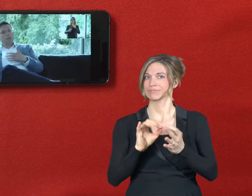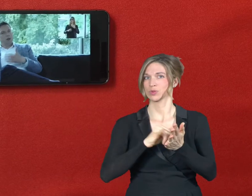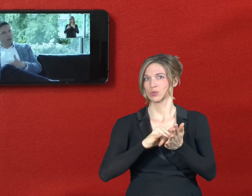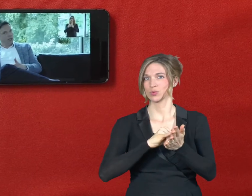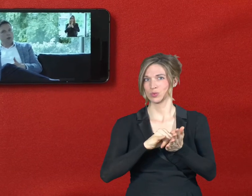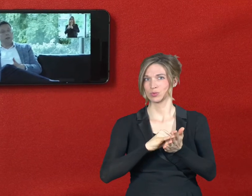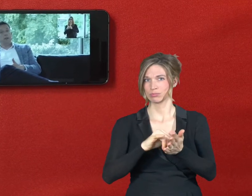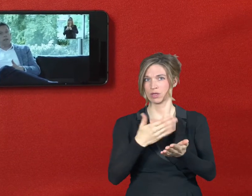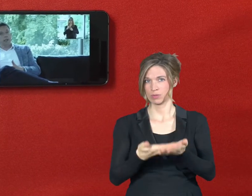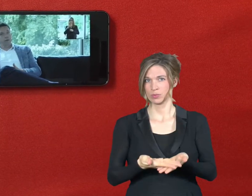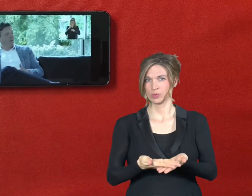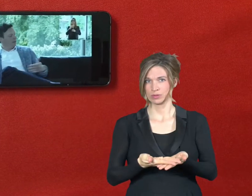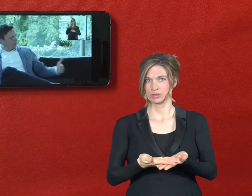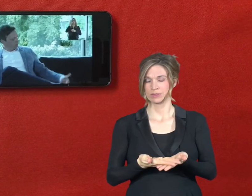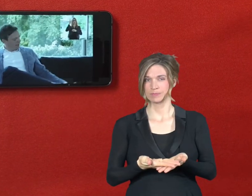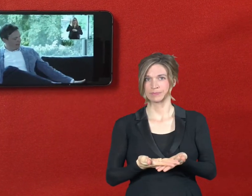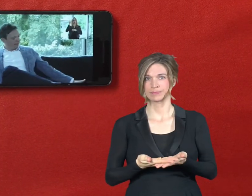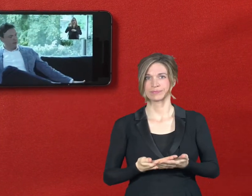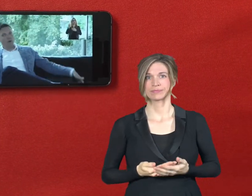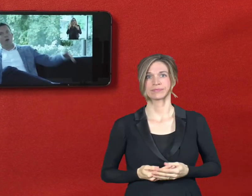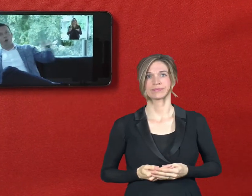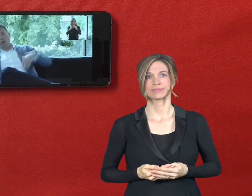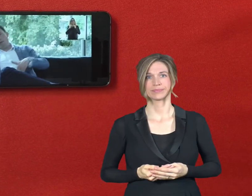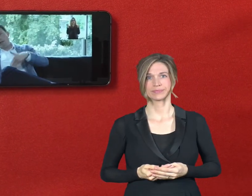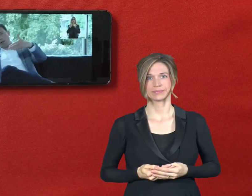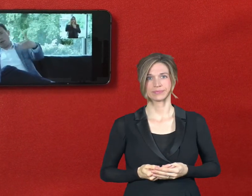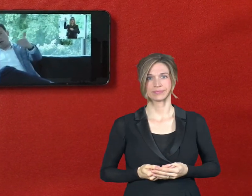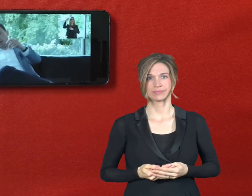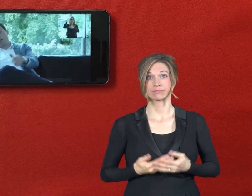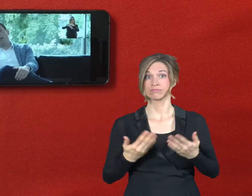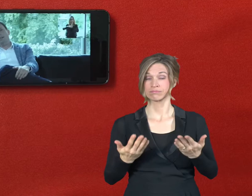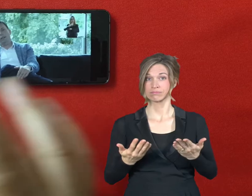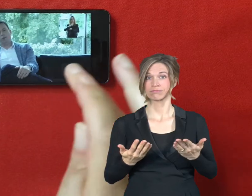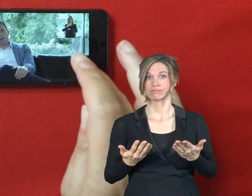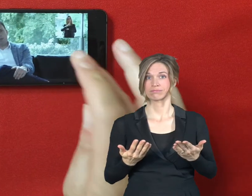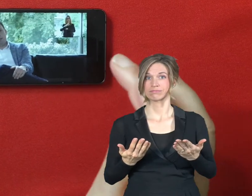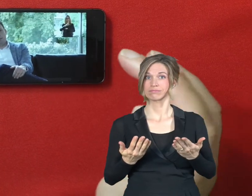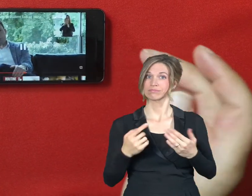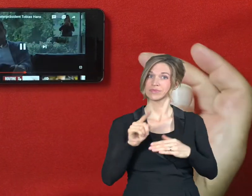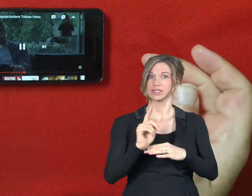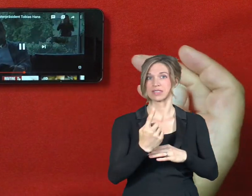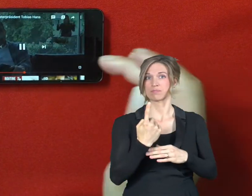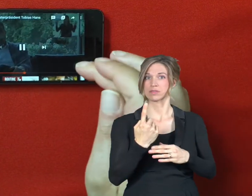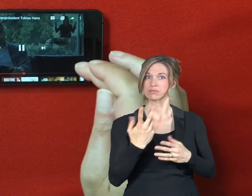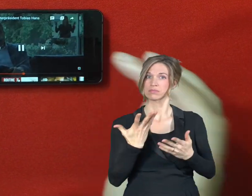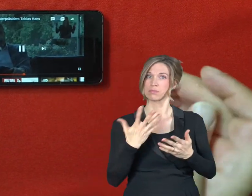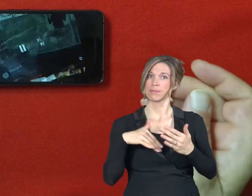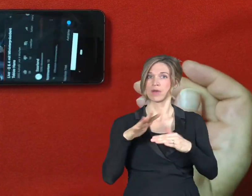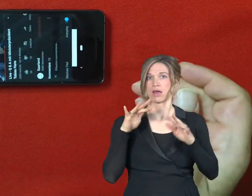nochmals an dieser Stelle. denn ein, bei der Sie geendet haben. Und so würde